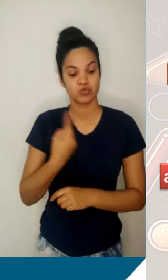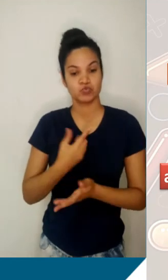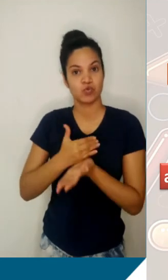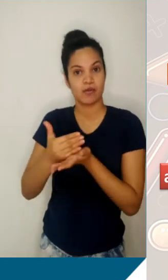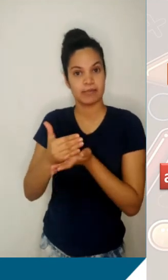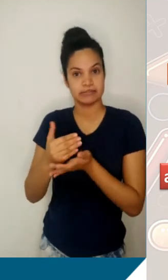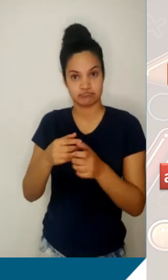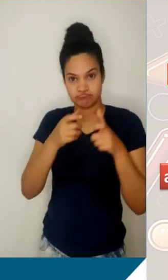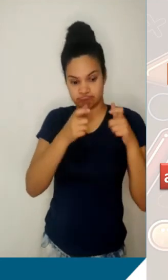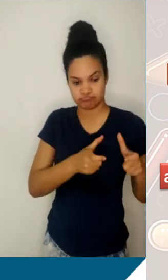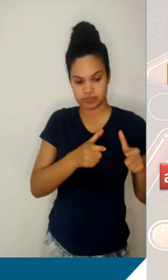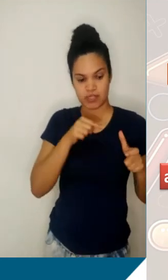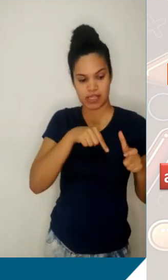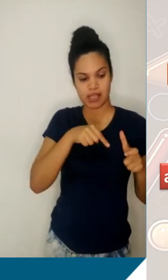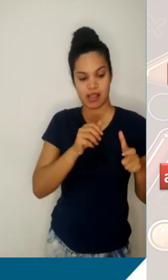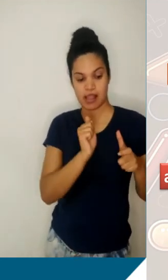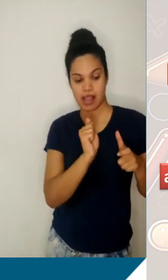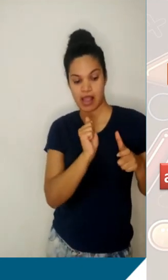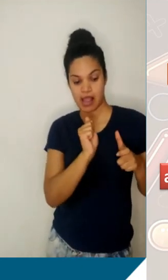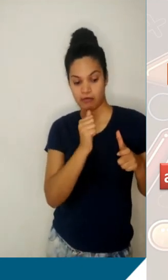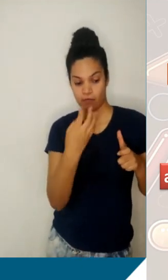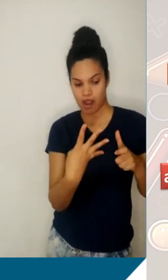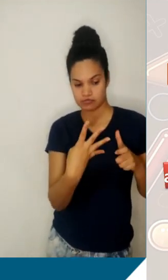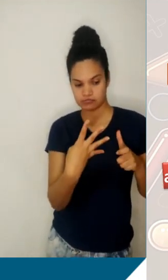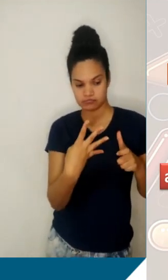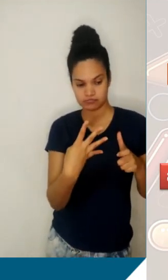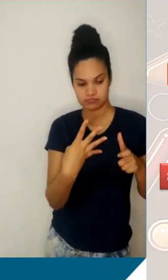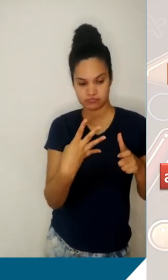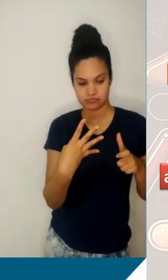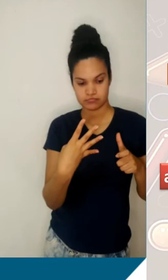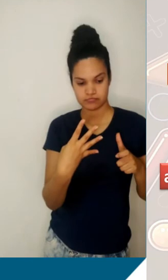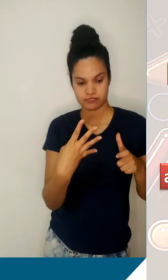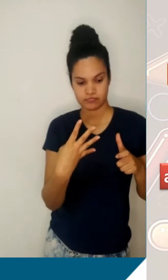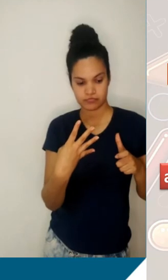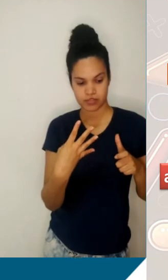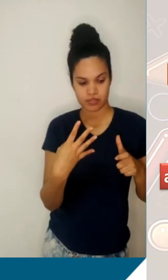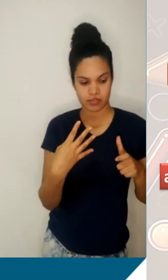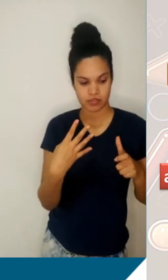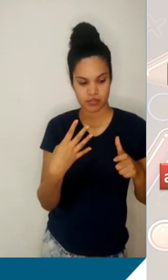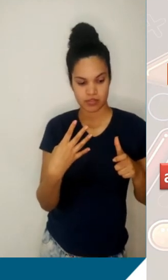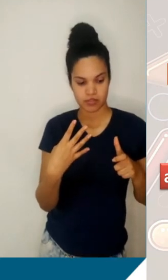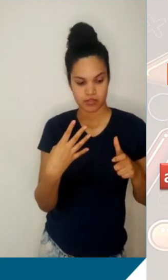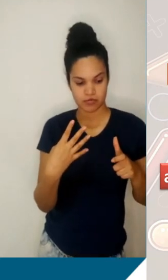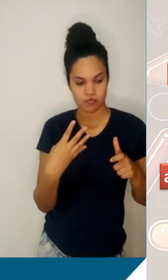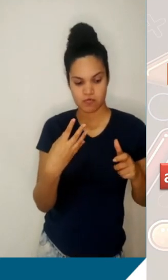parte do termo de posição 4 e chegamos ao termo de posição 1. Como que ficaria essa relação?